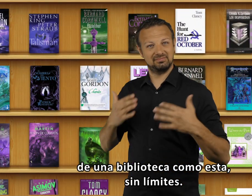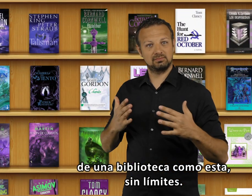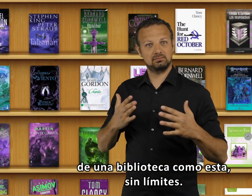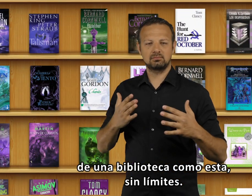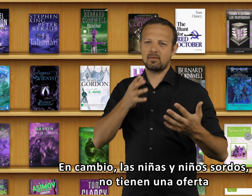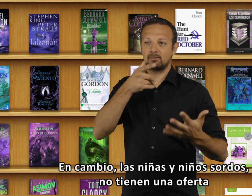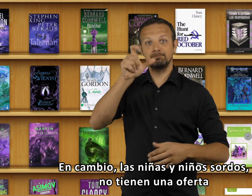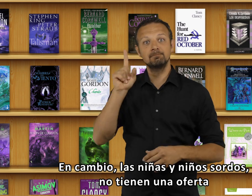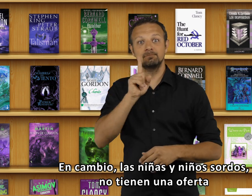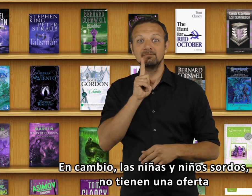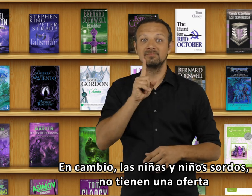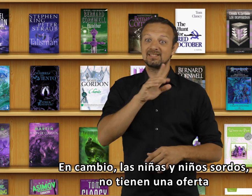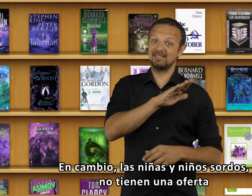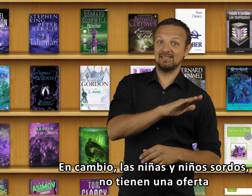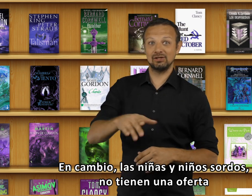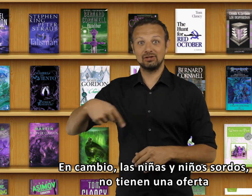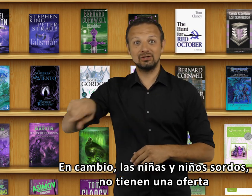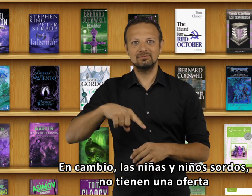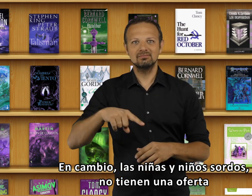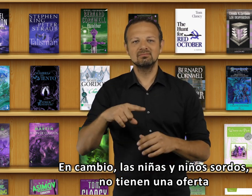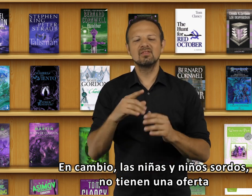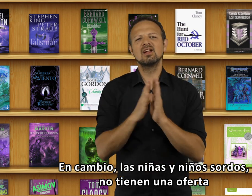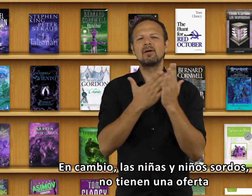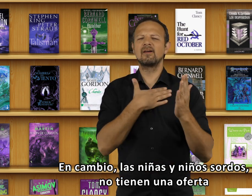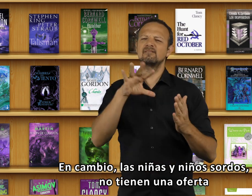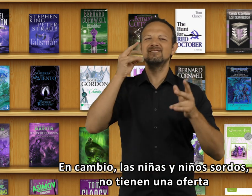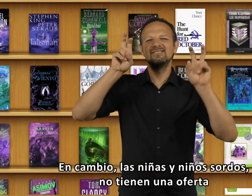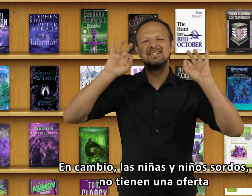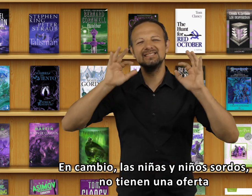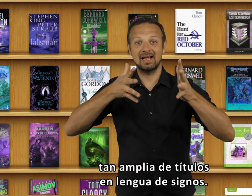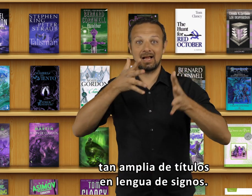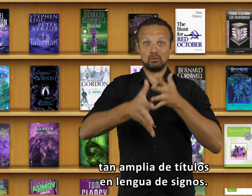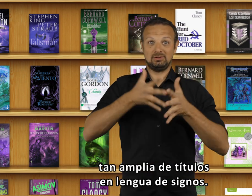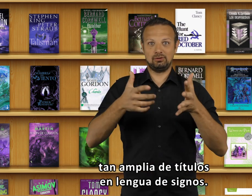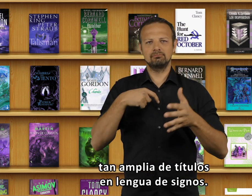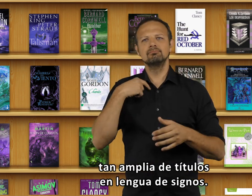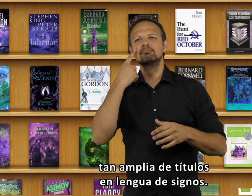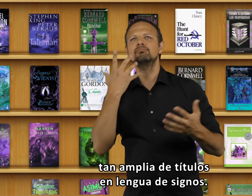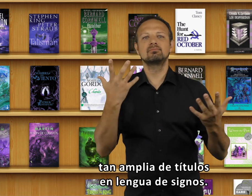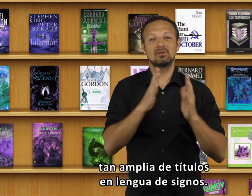En cambio las niñas y niños sordos no tienen una oferta tan amplia de títulos en lengua de signos.